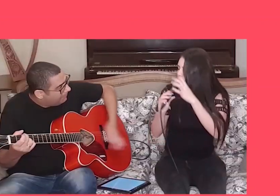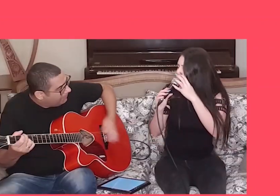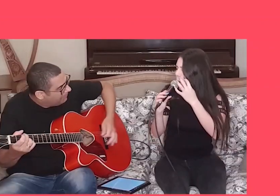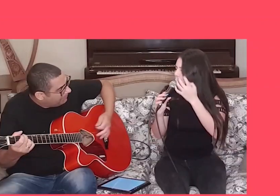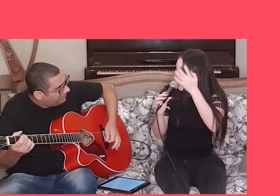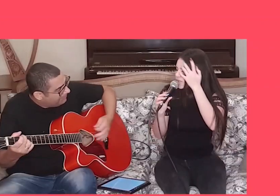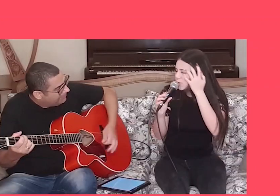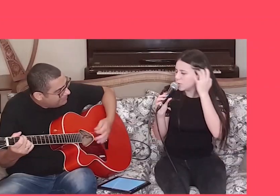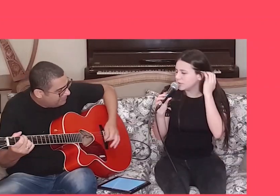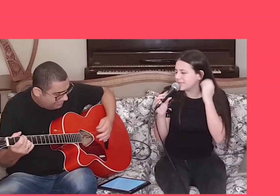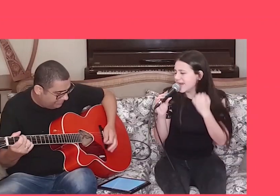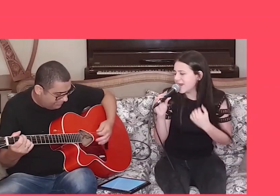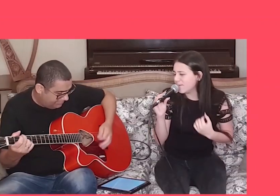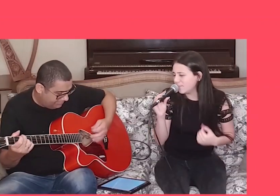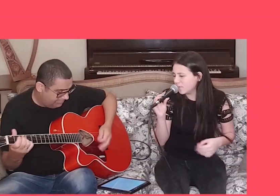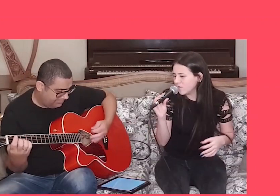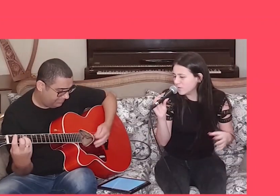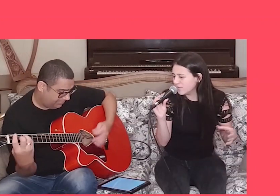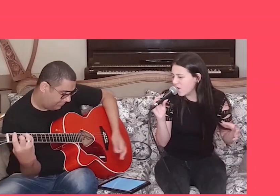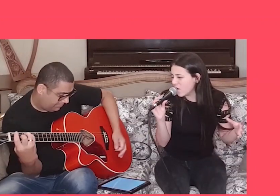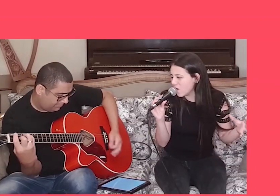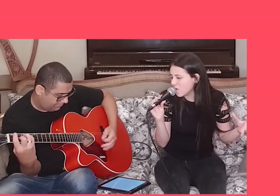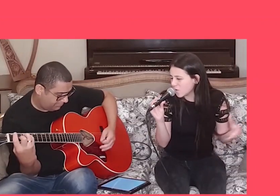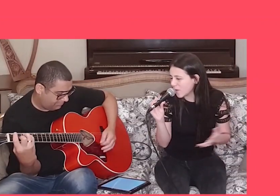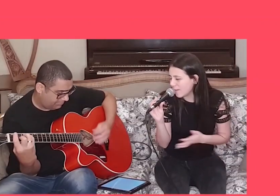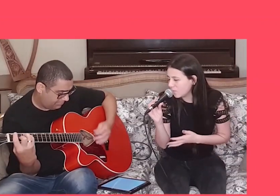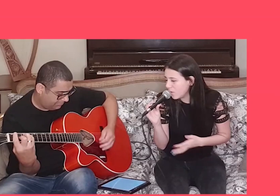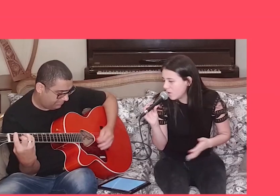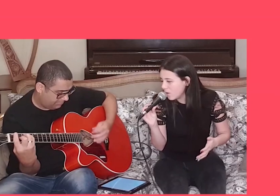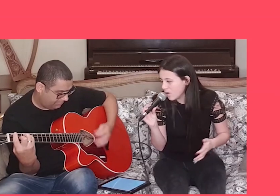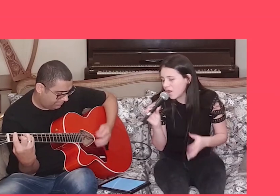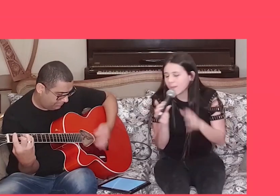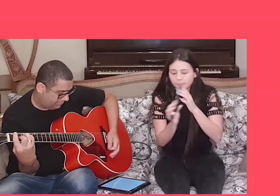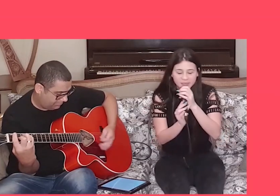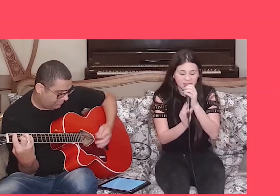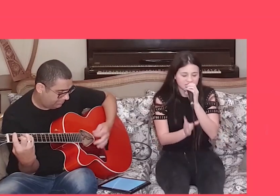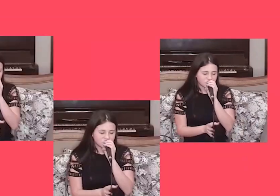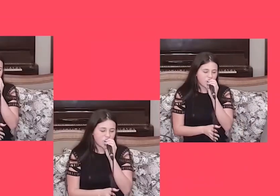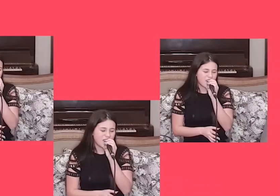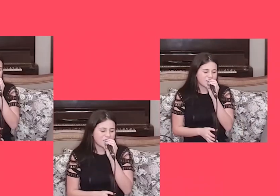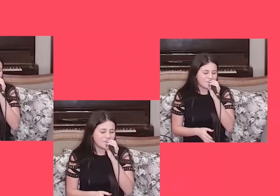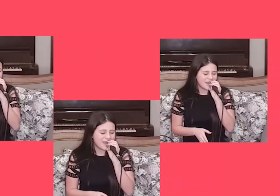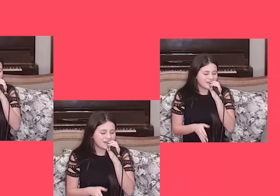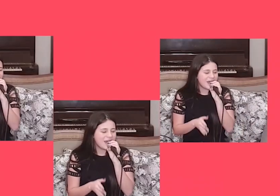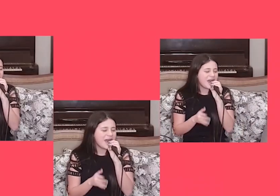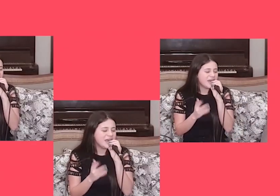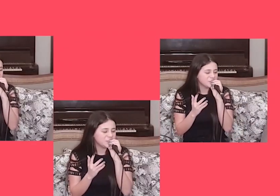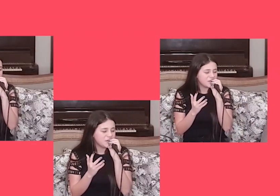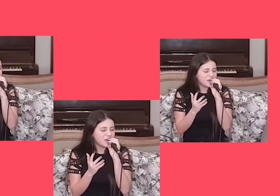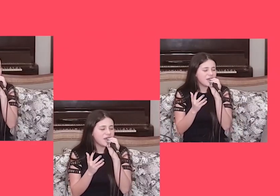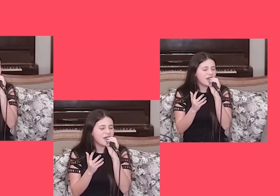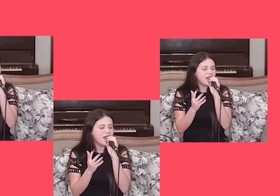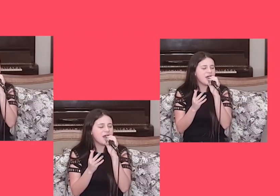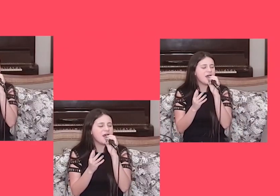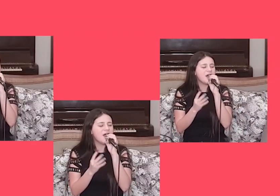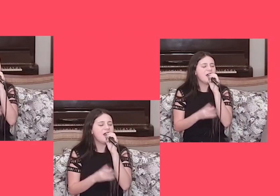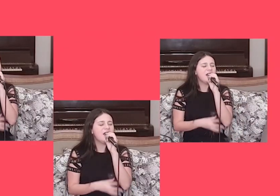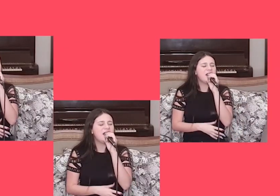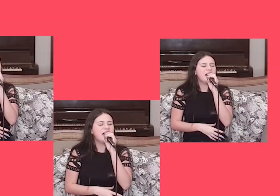Hoje o tempo voa, amor Escorro pelas